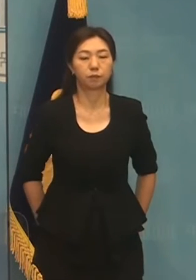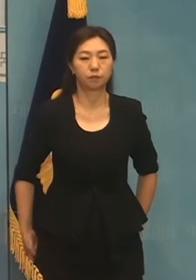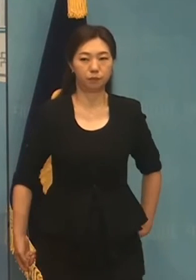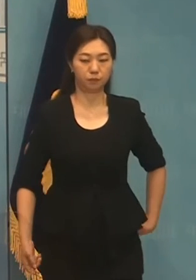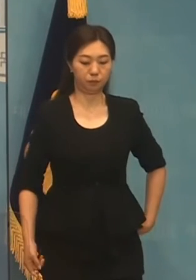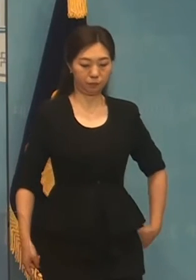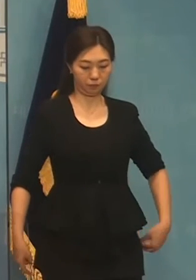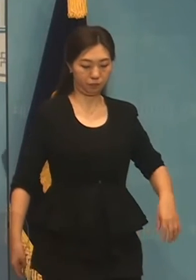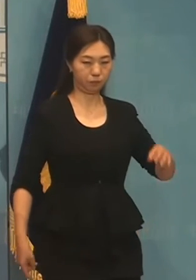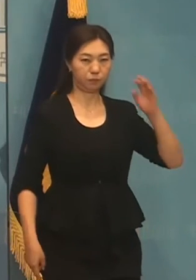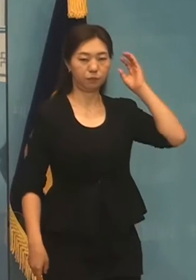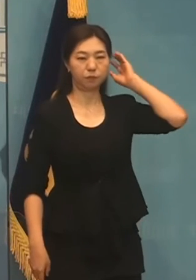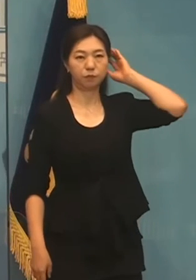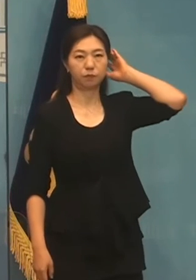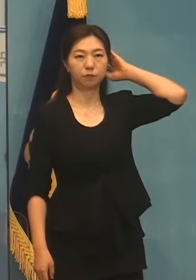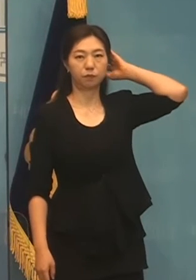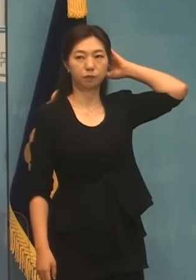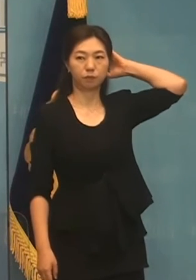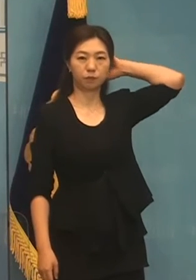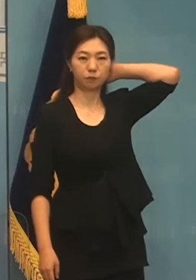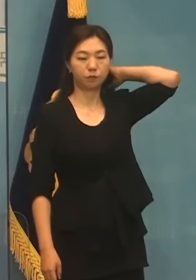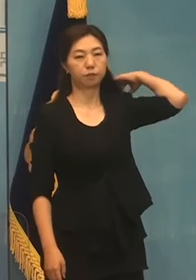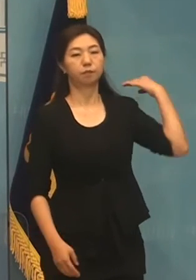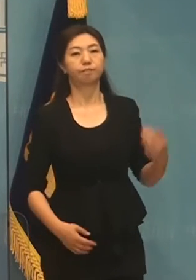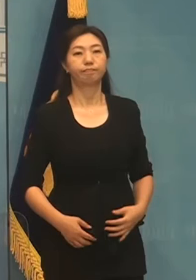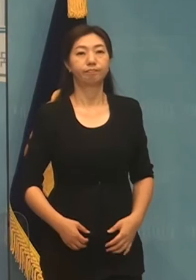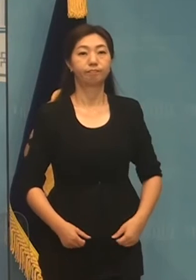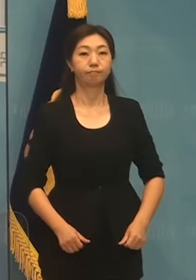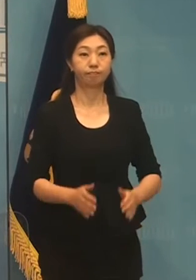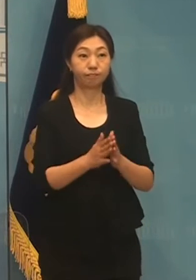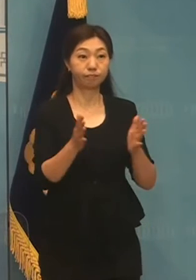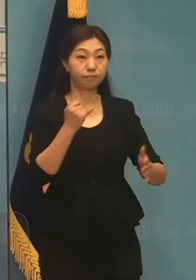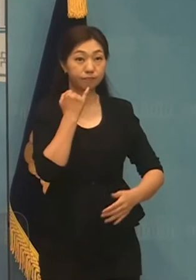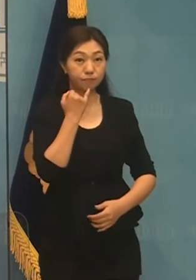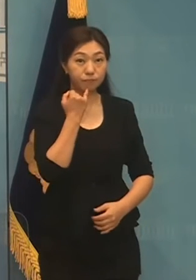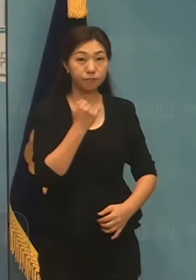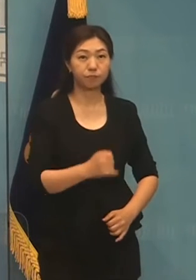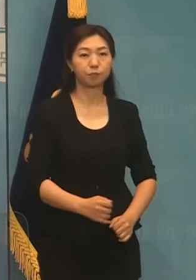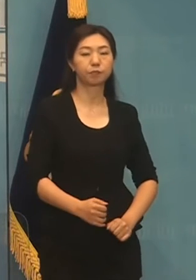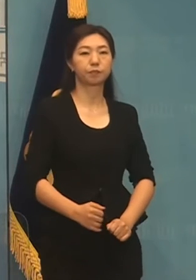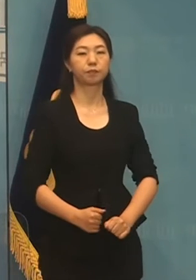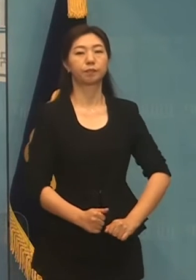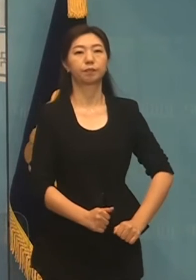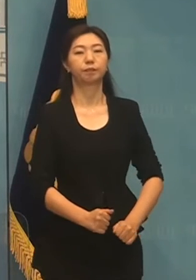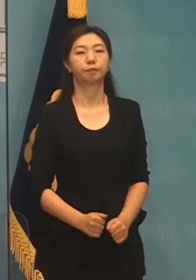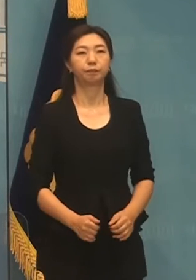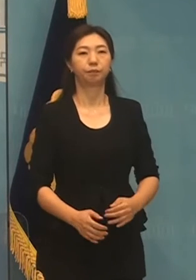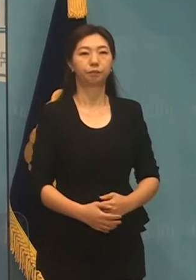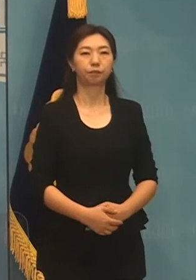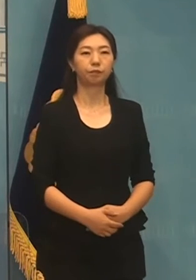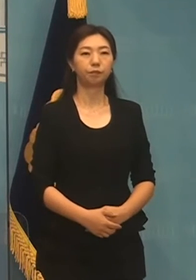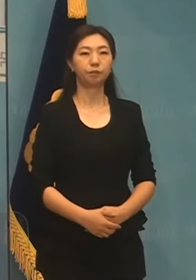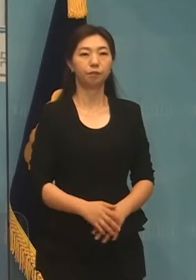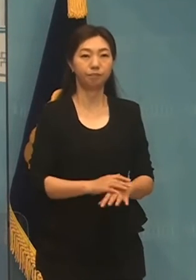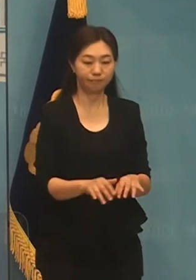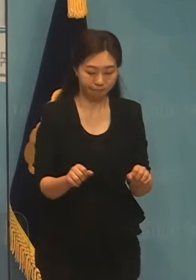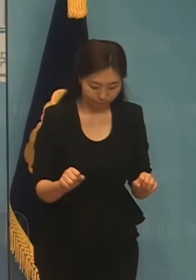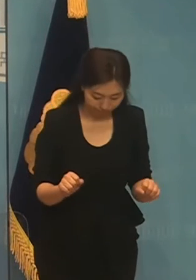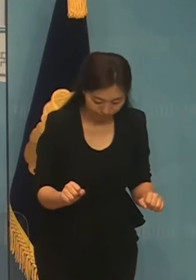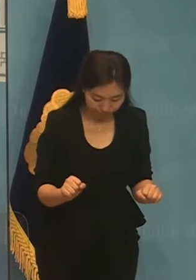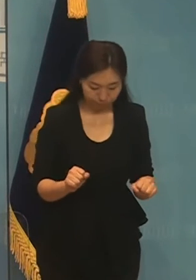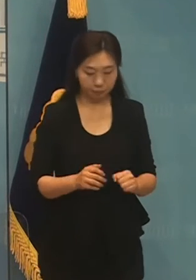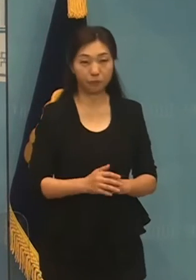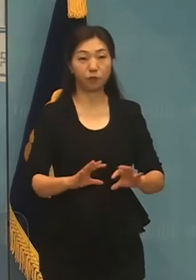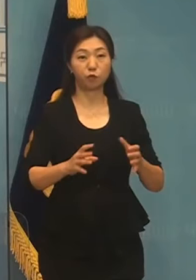으 으 으 으 으 안녕하십니까